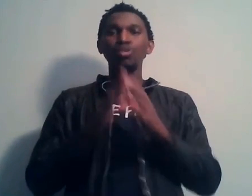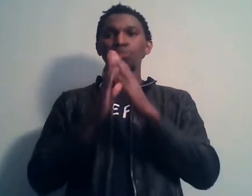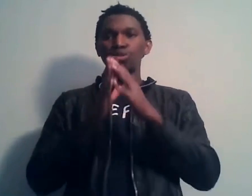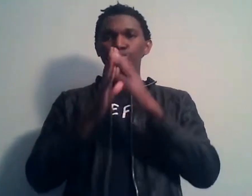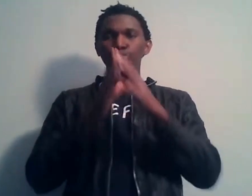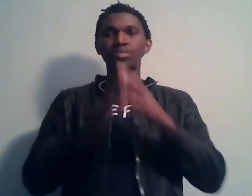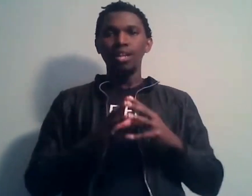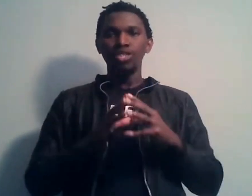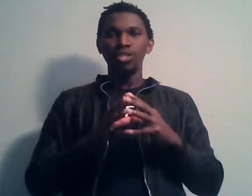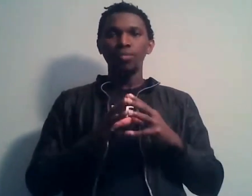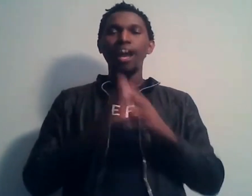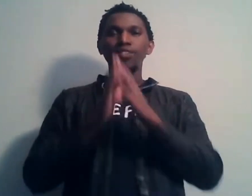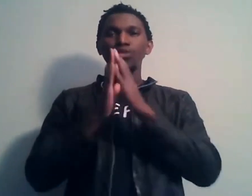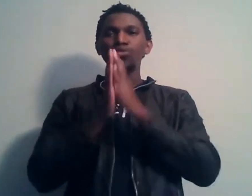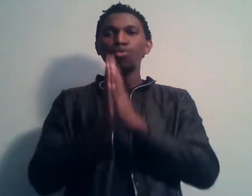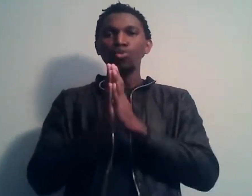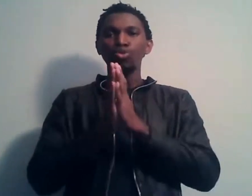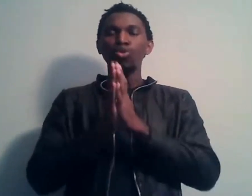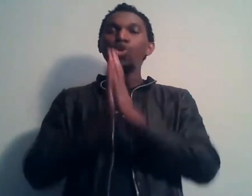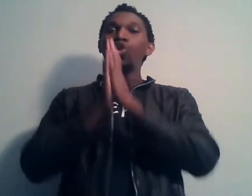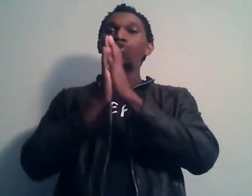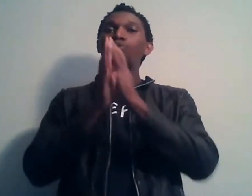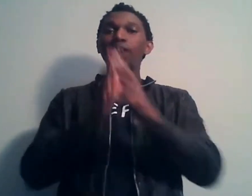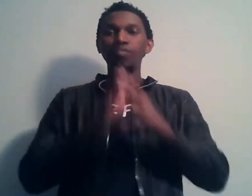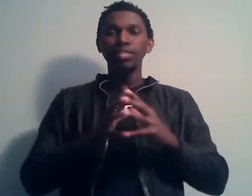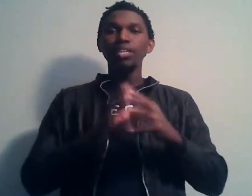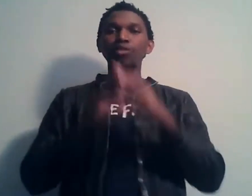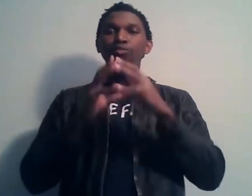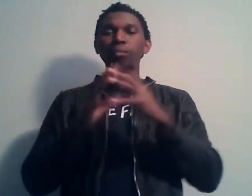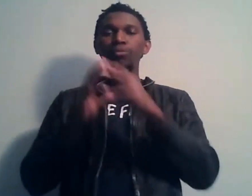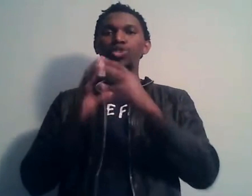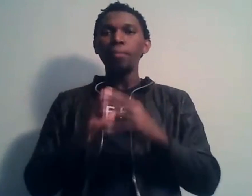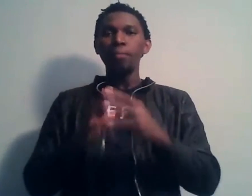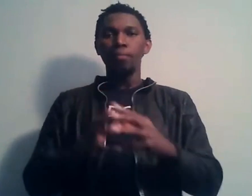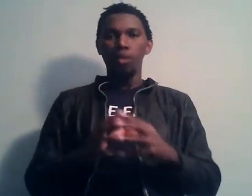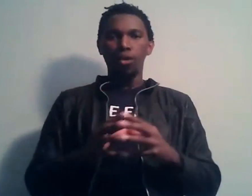qui besoin de ce message, afin que nous construisons une Afrique qui ne fait plus jamais peur.